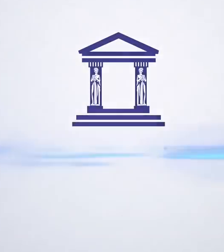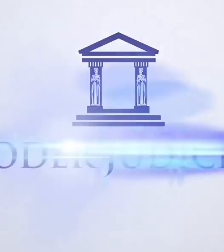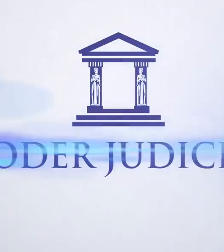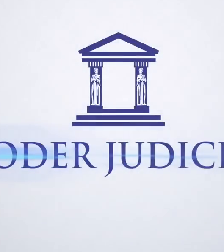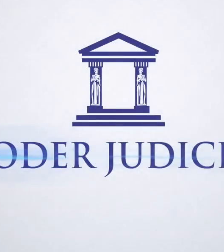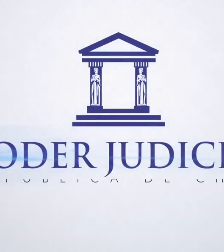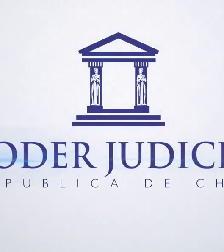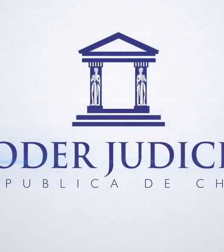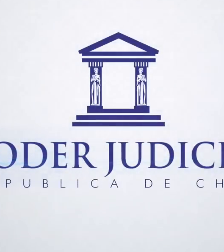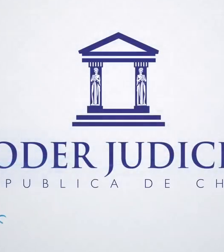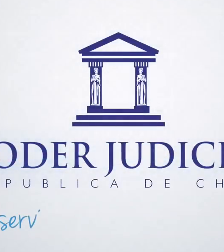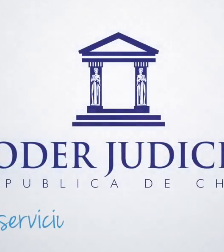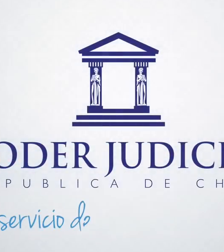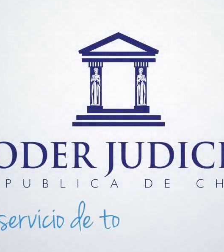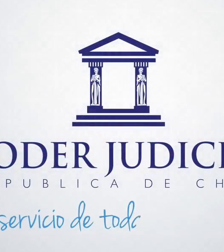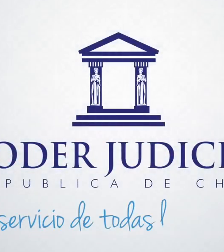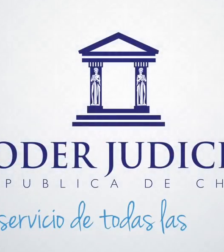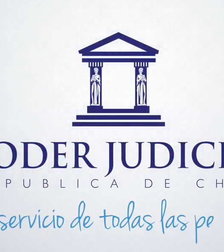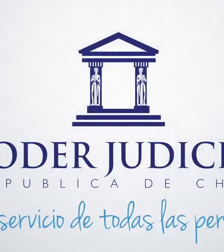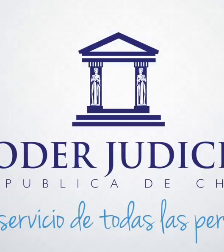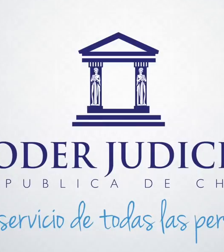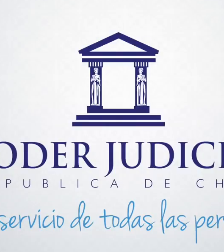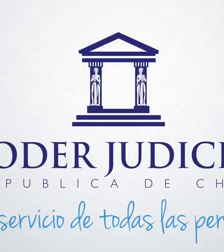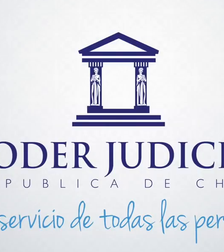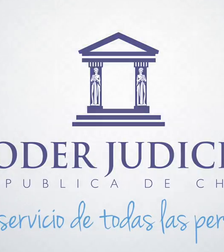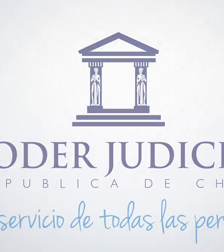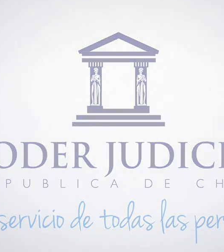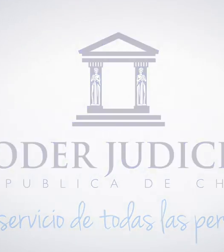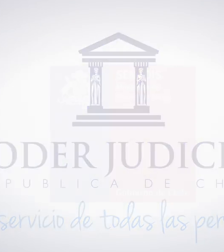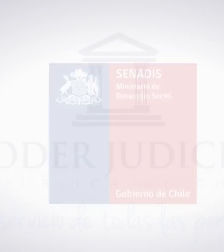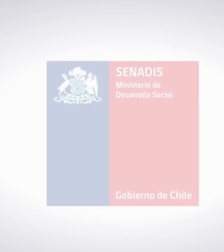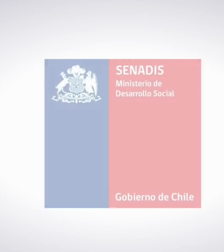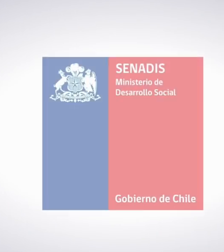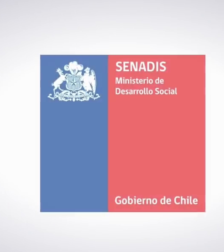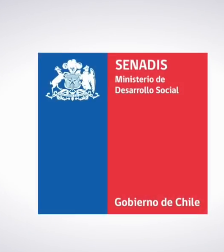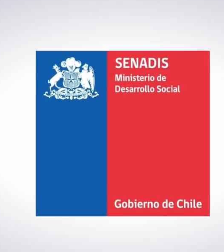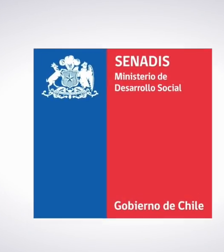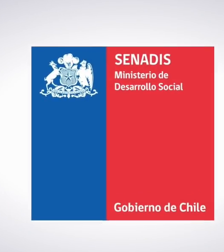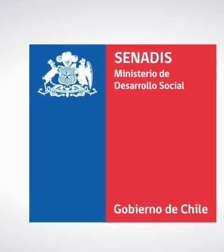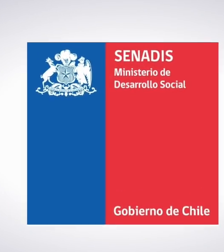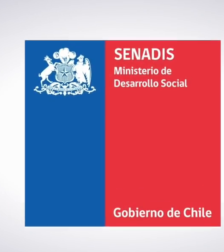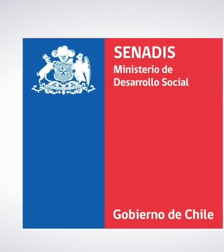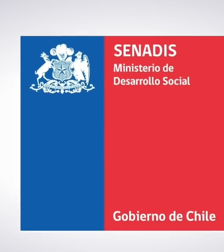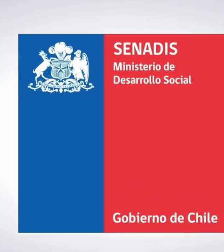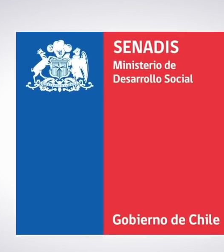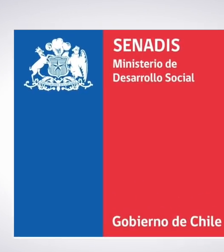Poder Judicial, al servicio de todas las personas. Servicio Nacional de la Discapacidad.